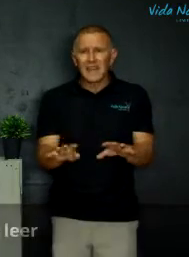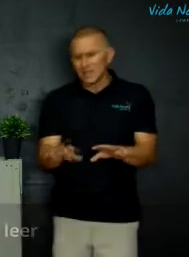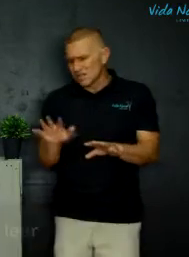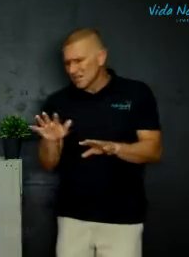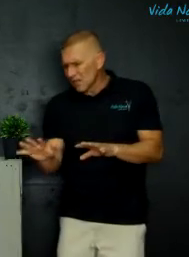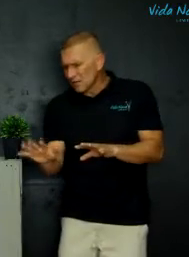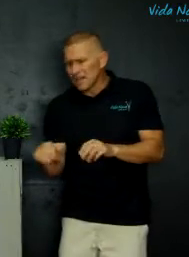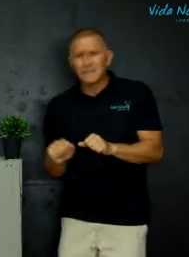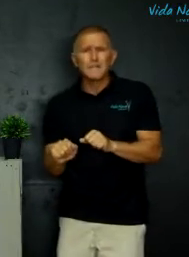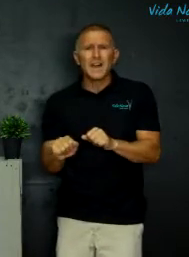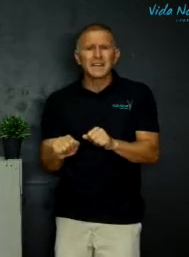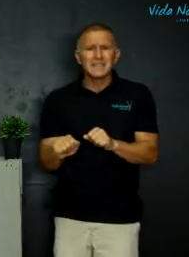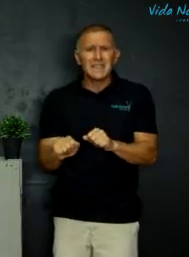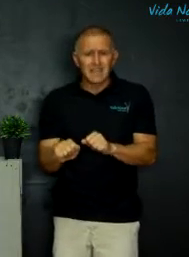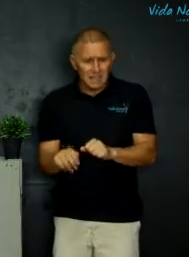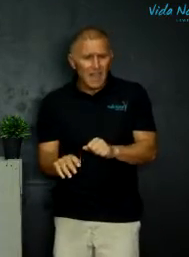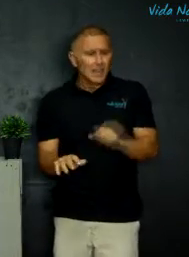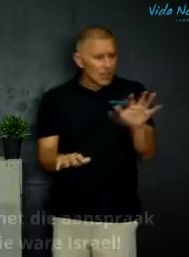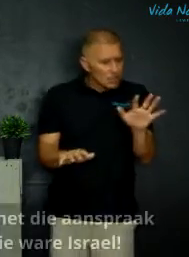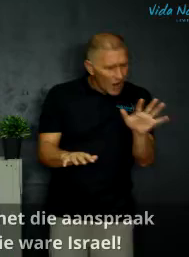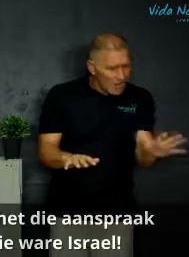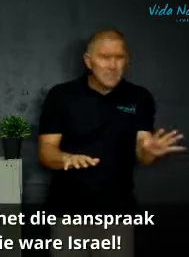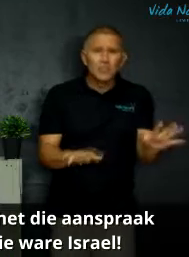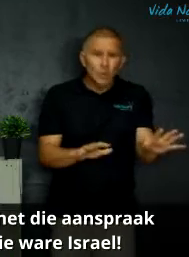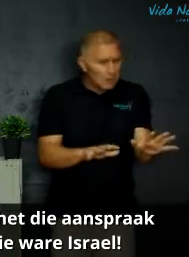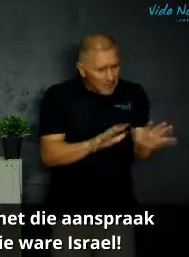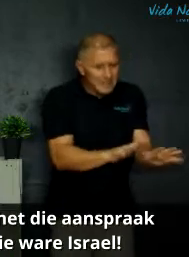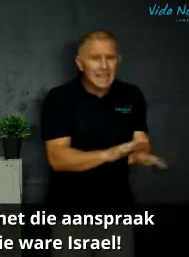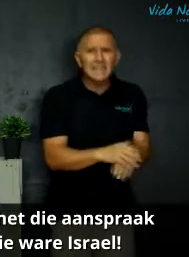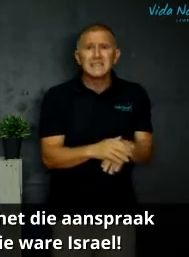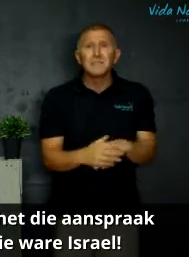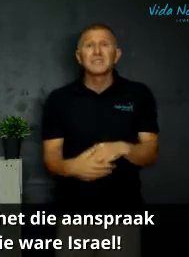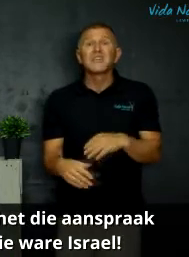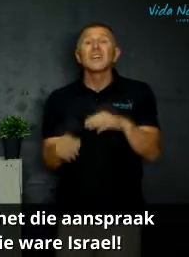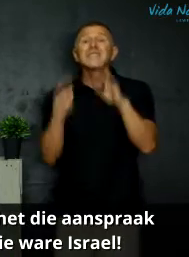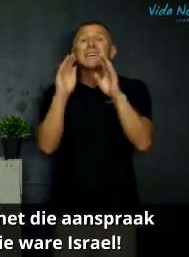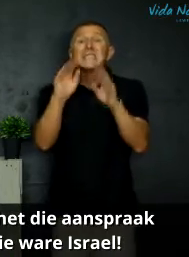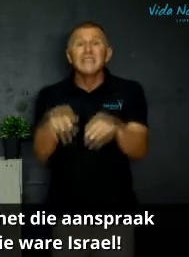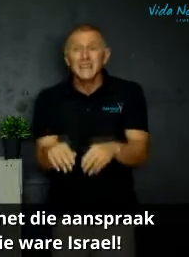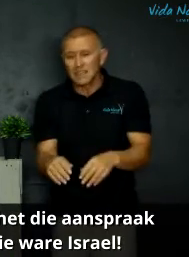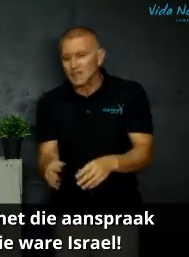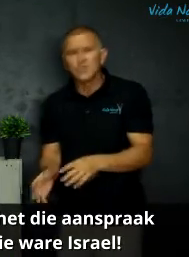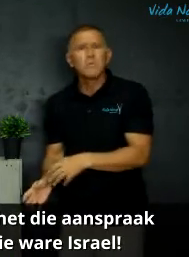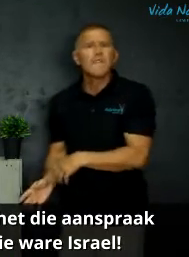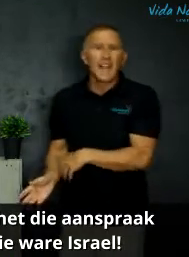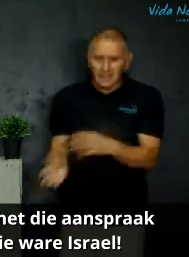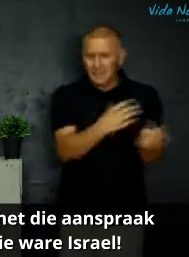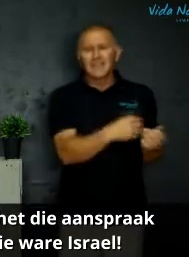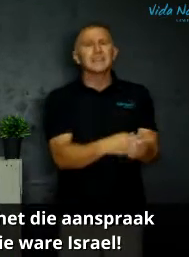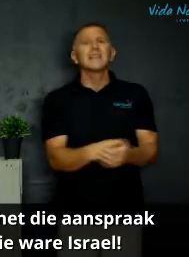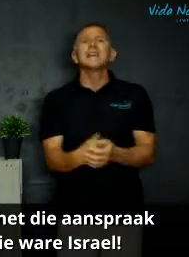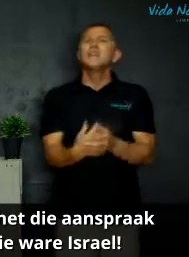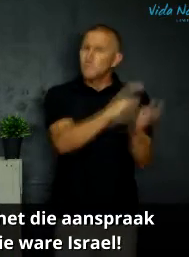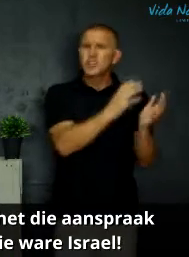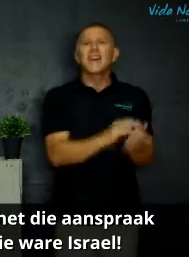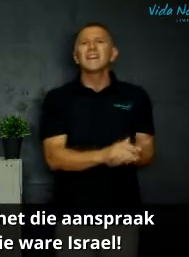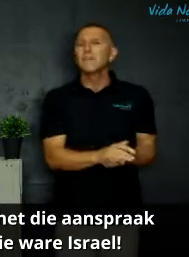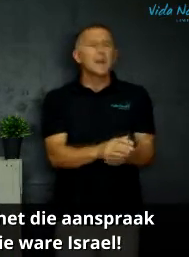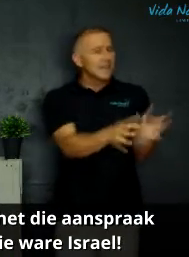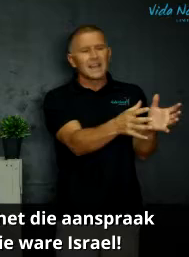tyd, daar is die skrifleders en fariseers, daar is Johannes die dooper en sy disciples, daar is die eseners wat somme weggetrek het en in die woestijn gaan blij het,